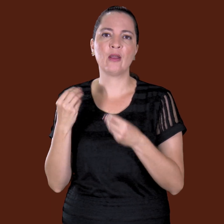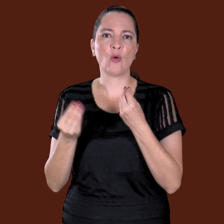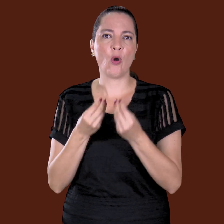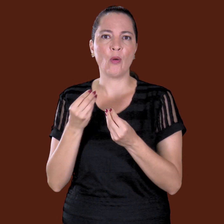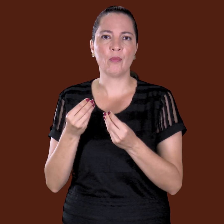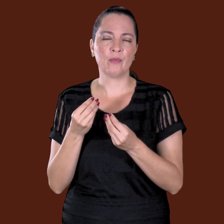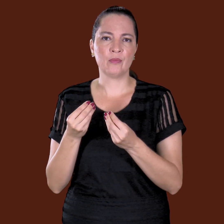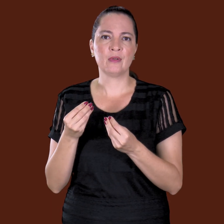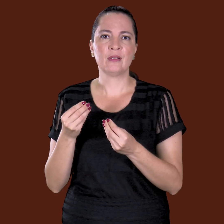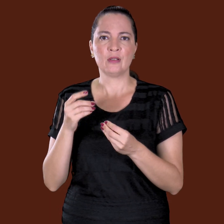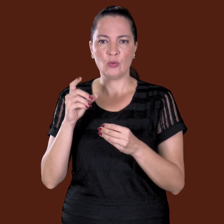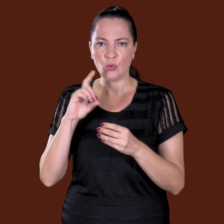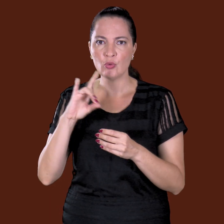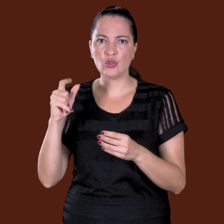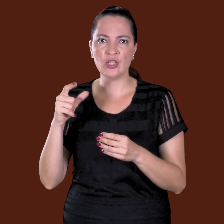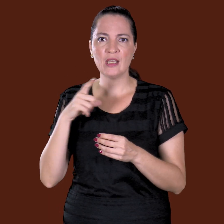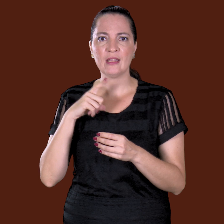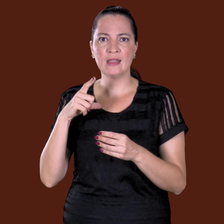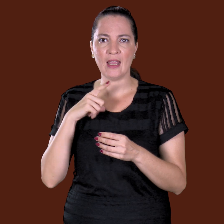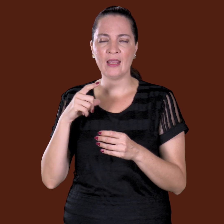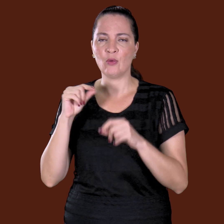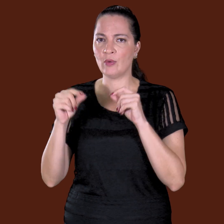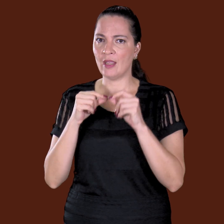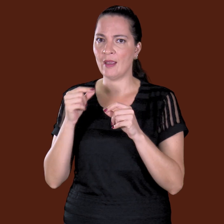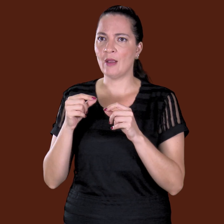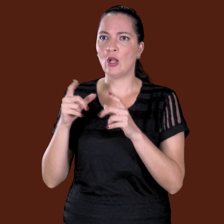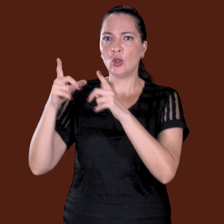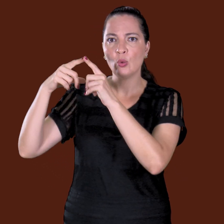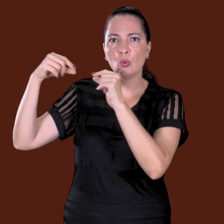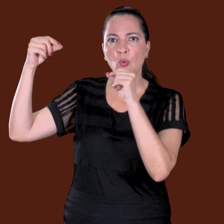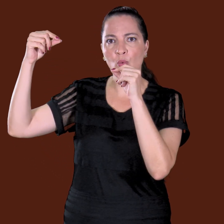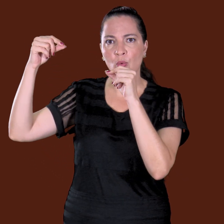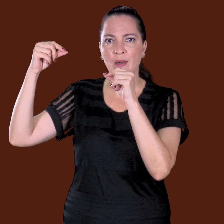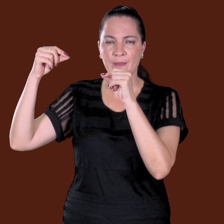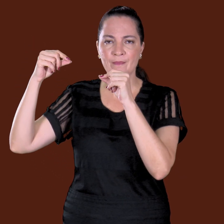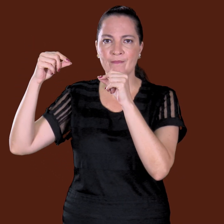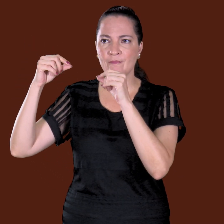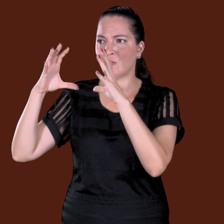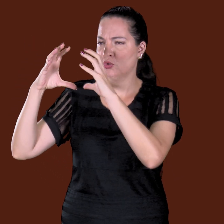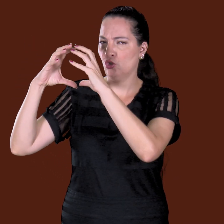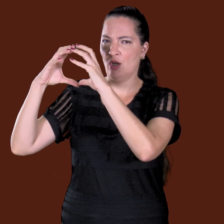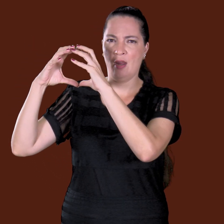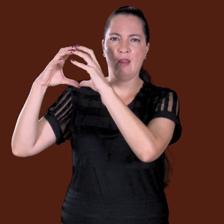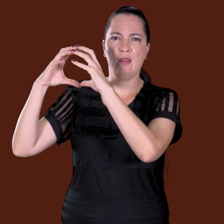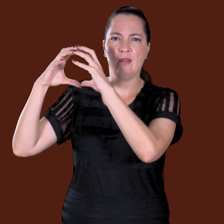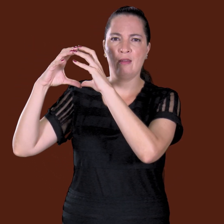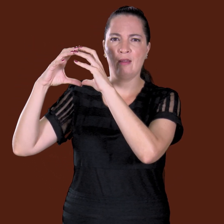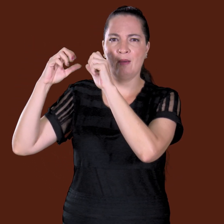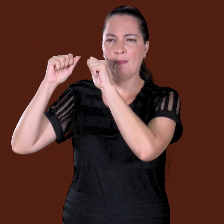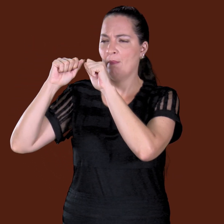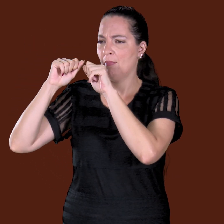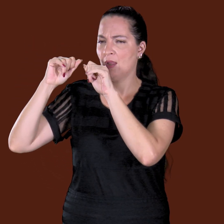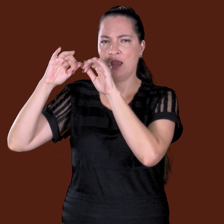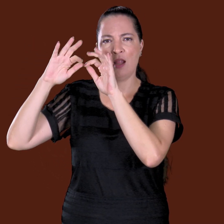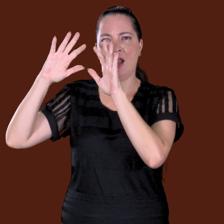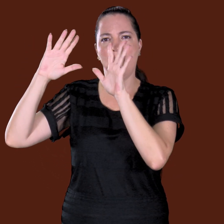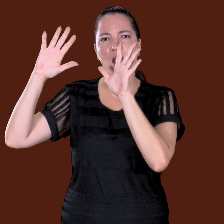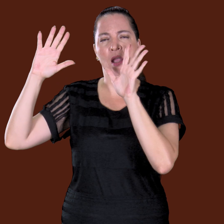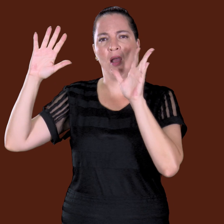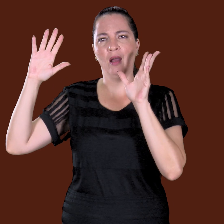Nessa árvore... Nessa noite que meu avô saiu, a lua tava muito cheia, muito larada, bonitona, assim,